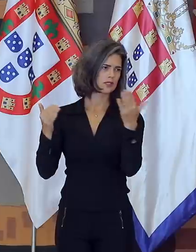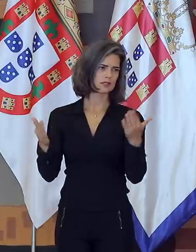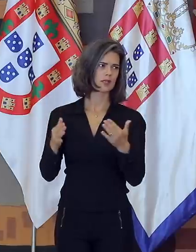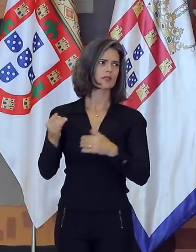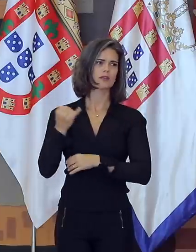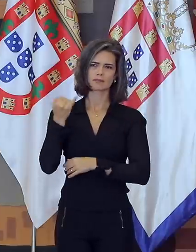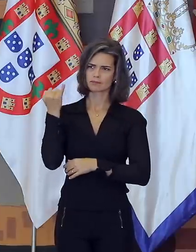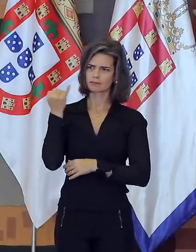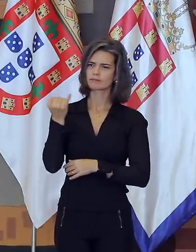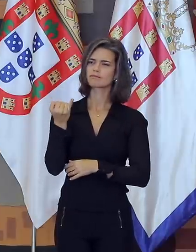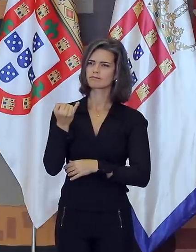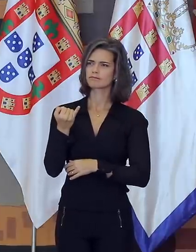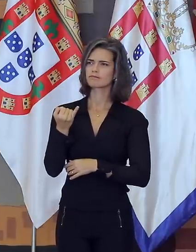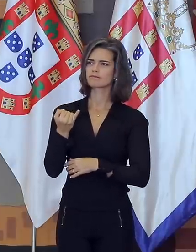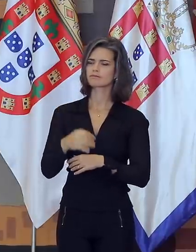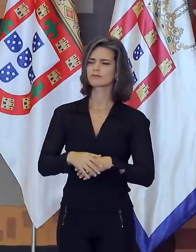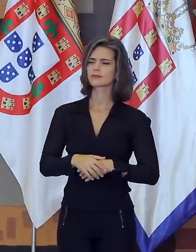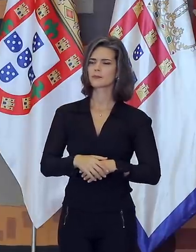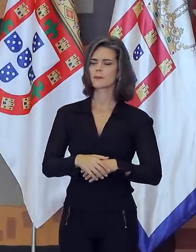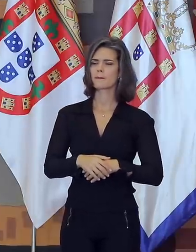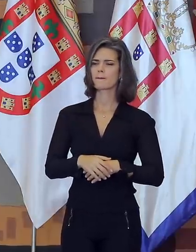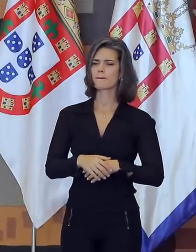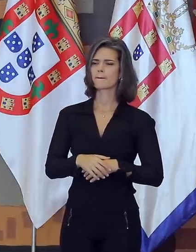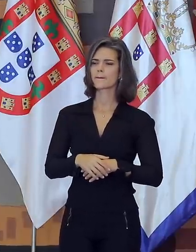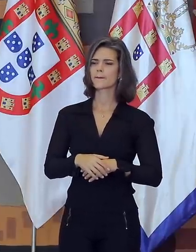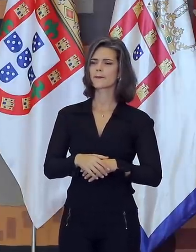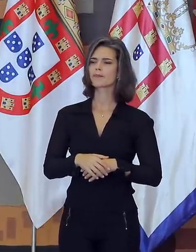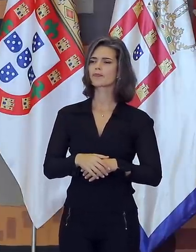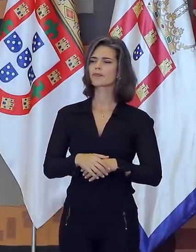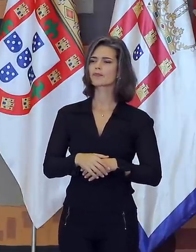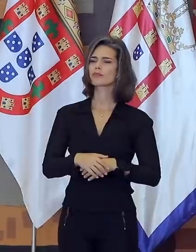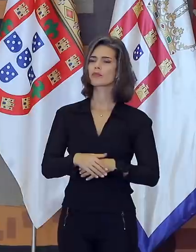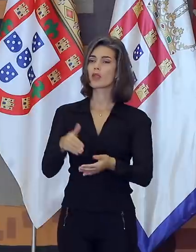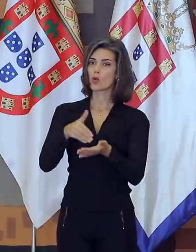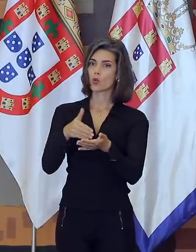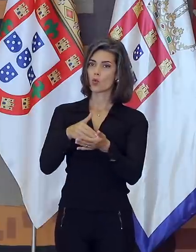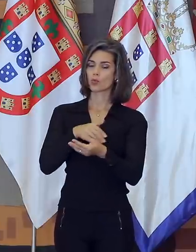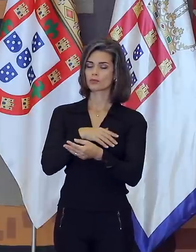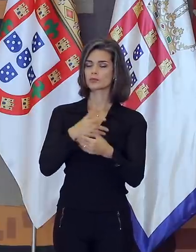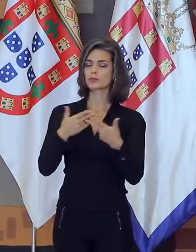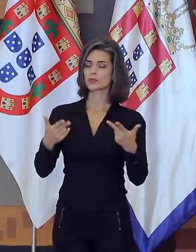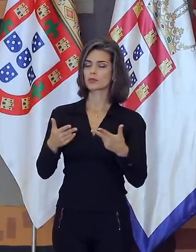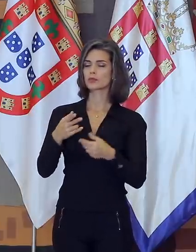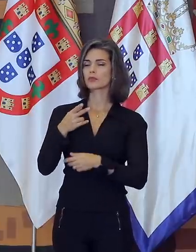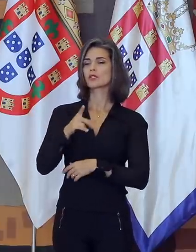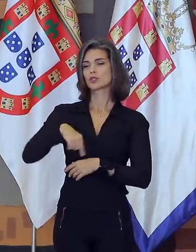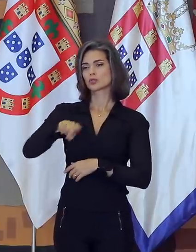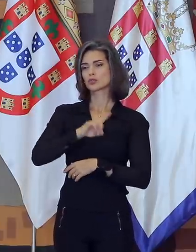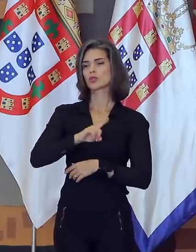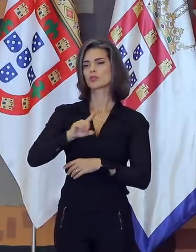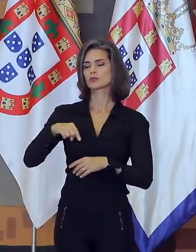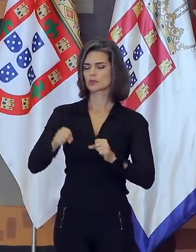importante, como acho que destaquei aqui. Em relação a esse último ponto, destaco, como já havia falado entre nossos